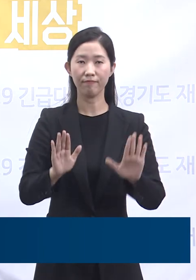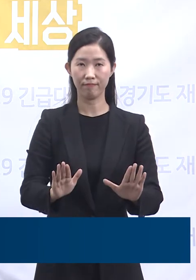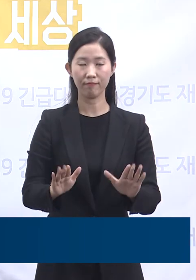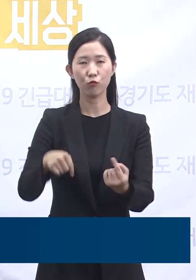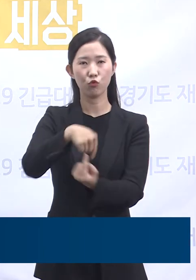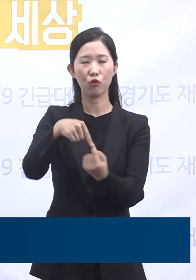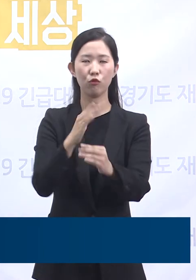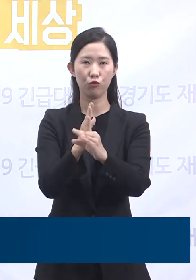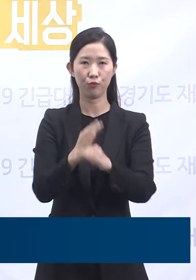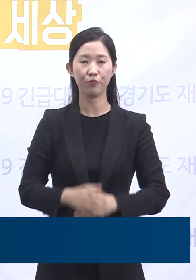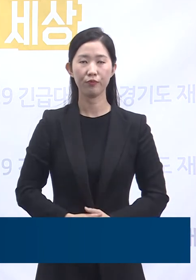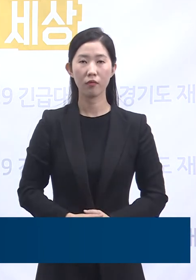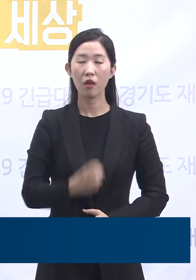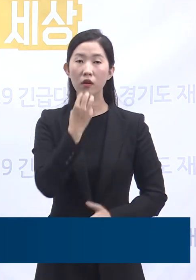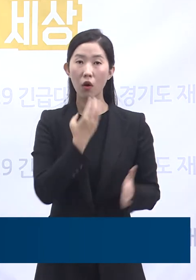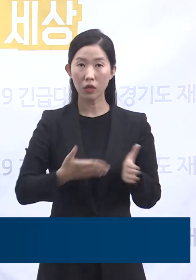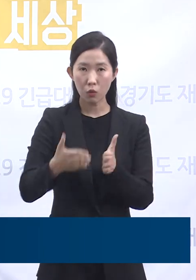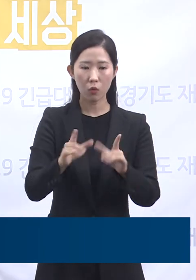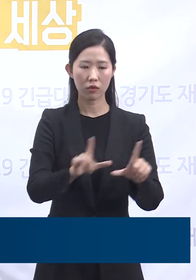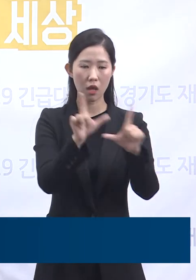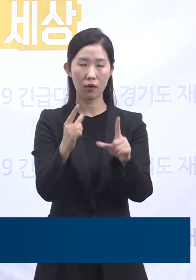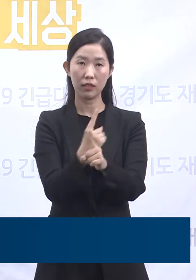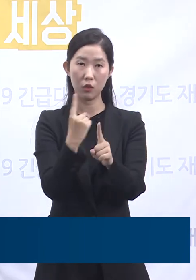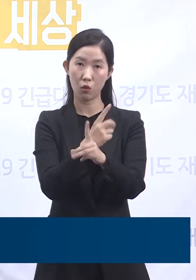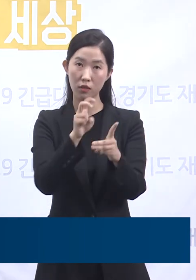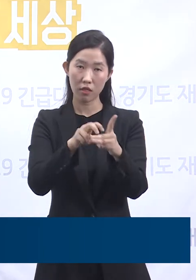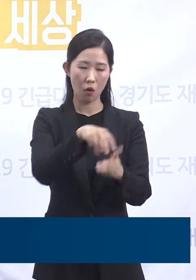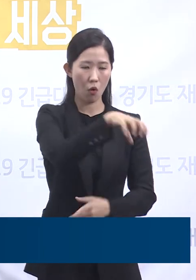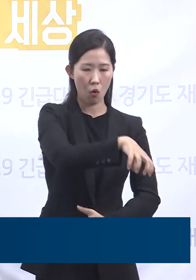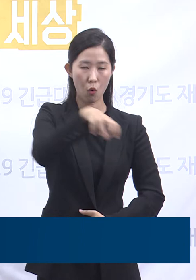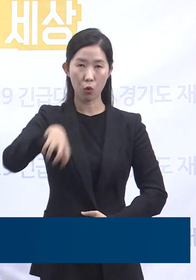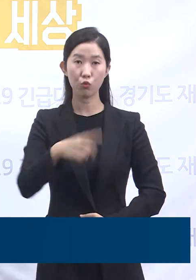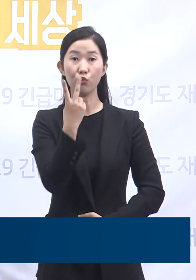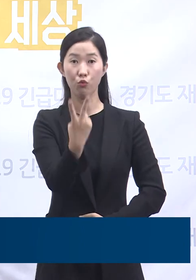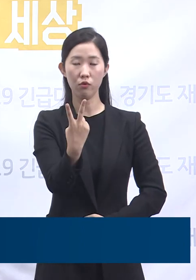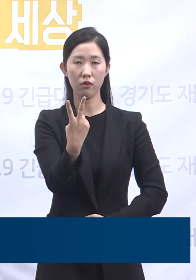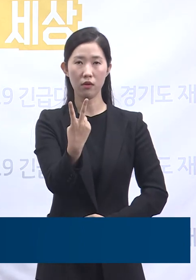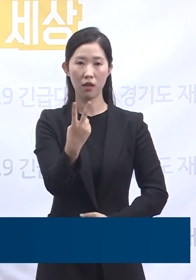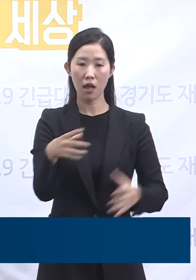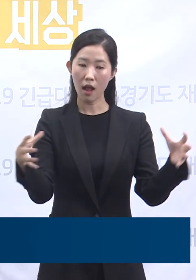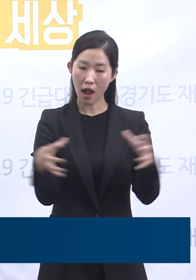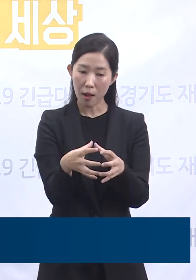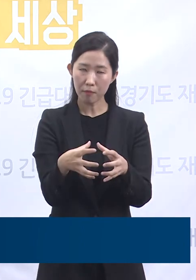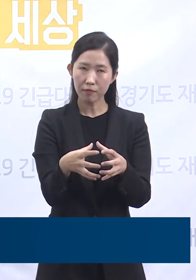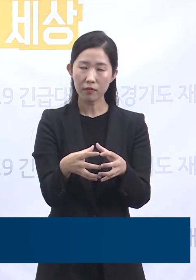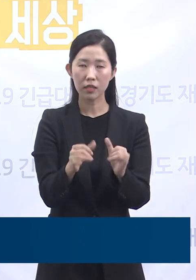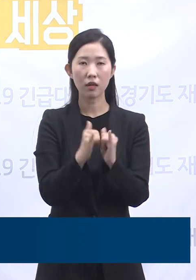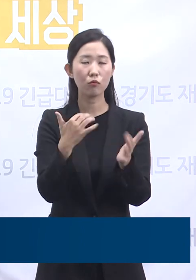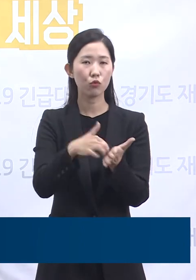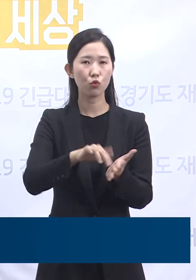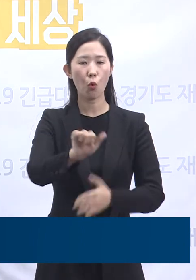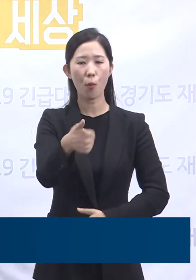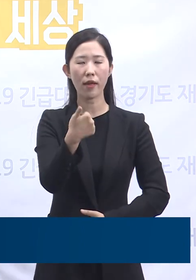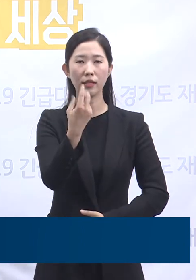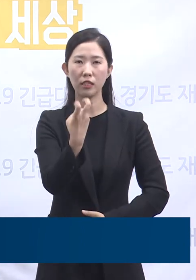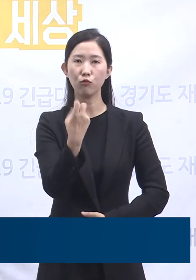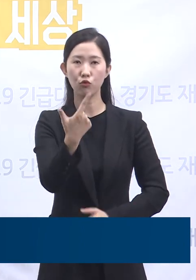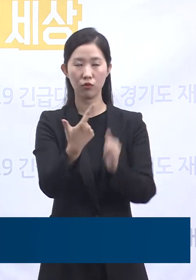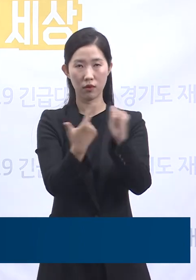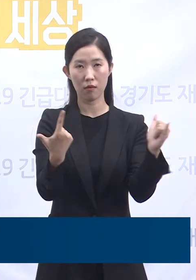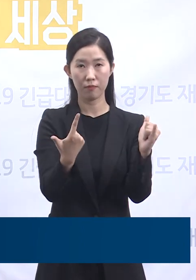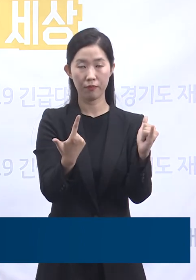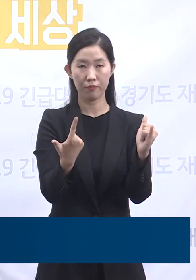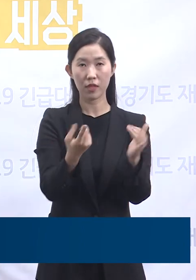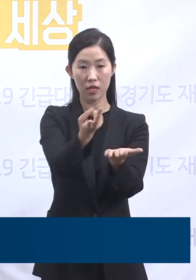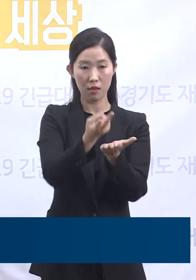경기도의 이 두 개의 생활치료센터에서 총 526명의 확진자 수용이 가능하고 자녀 수용 가능 인원은